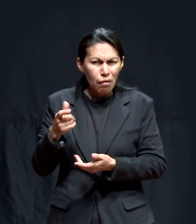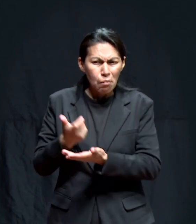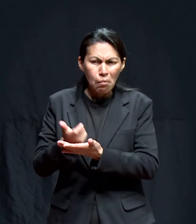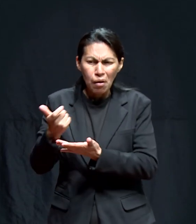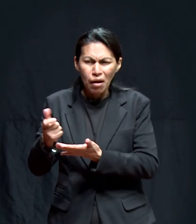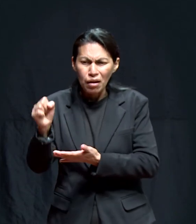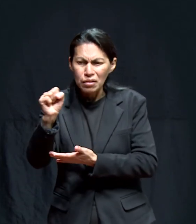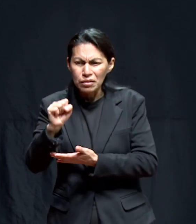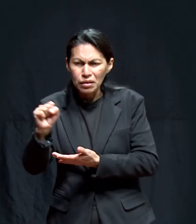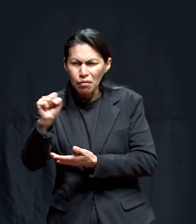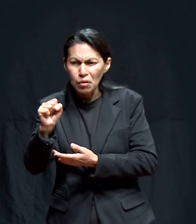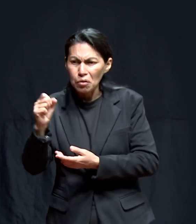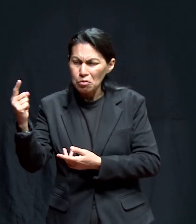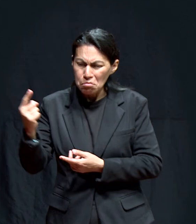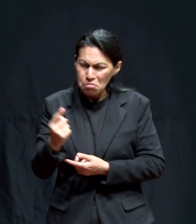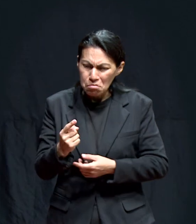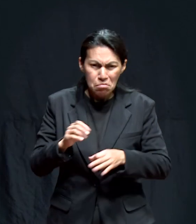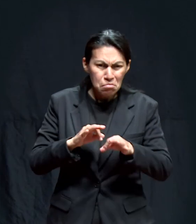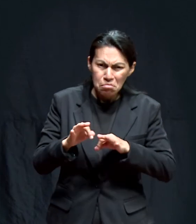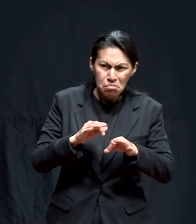Yo me sentí muy mal.